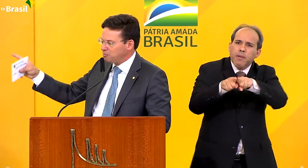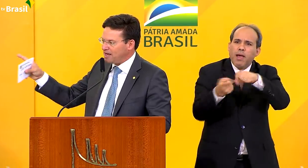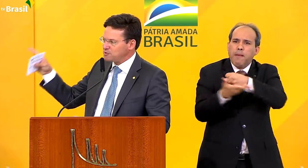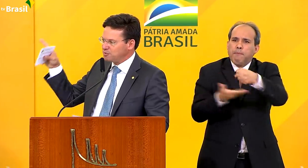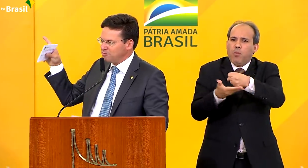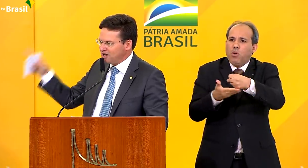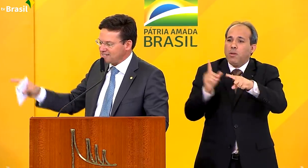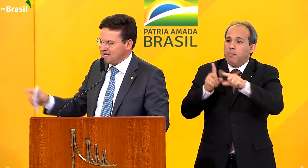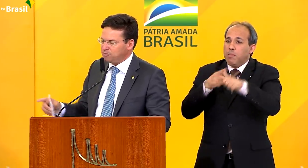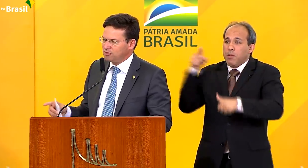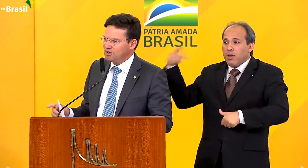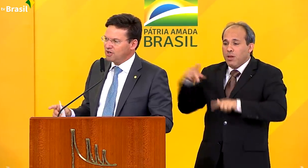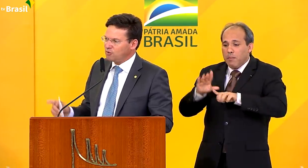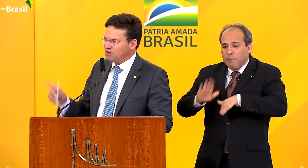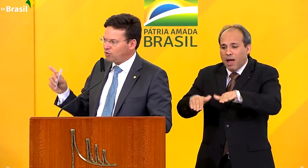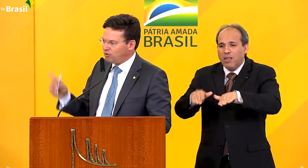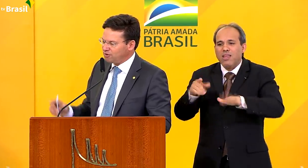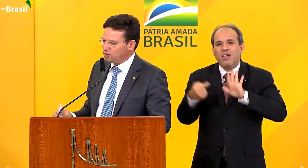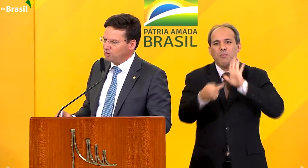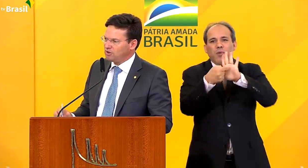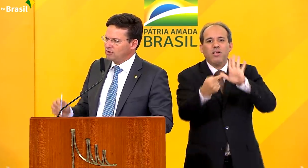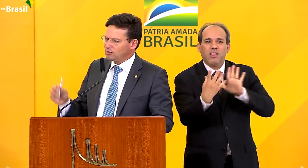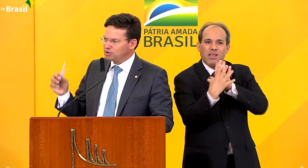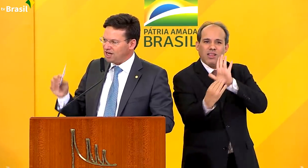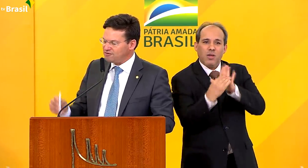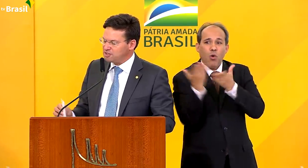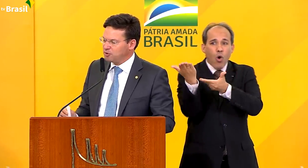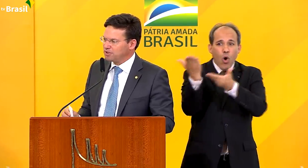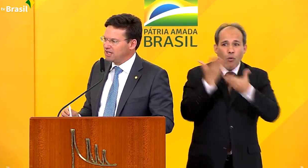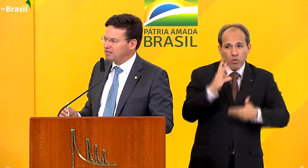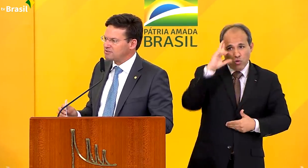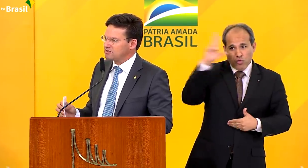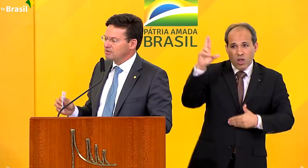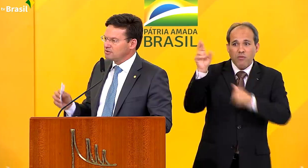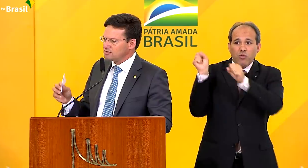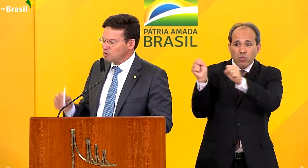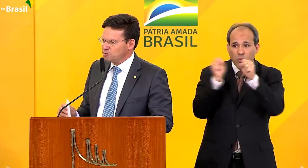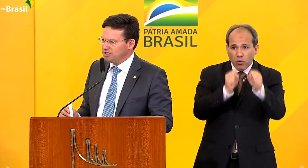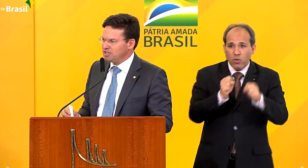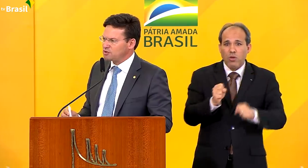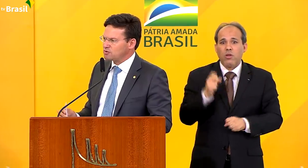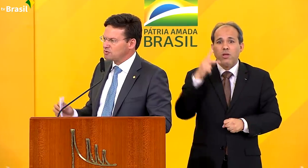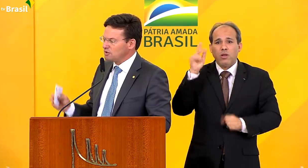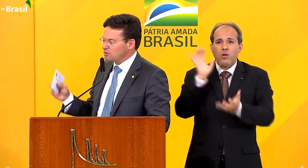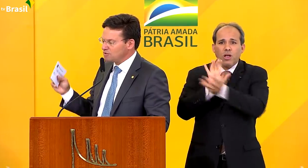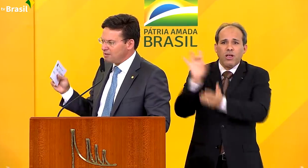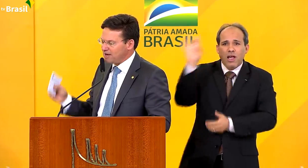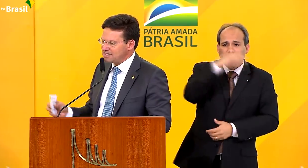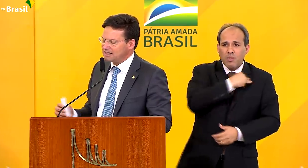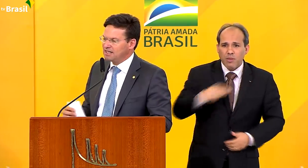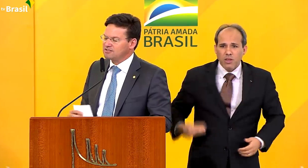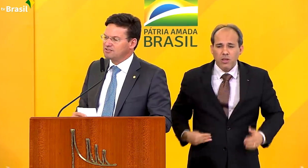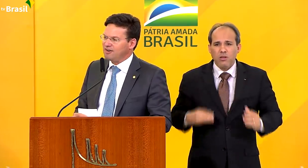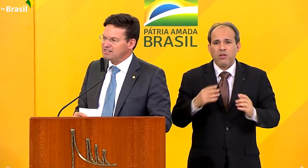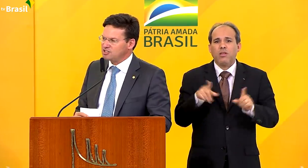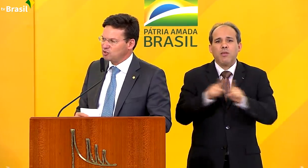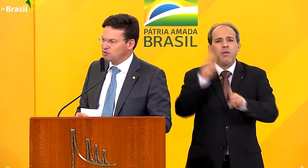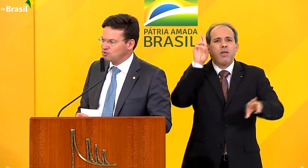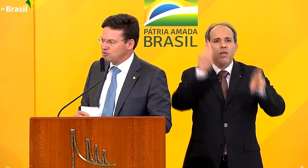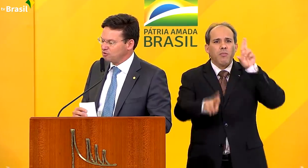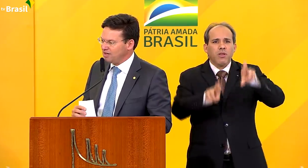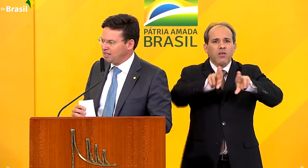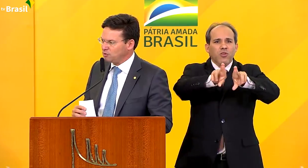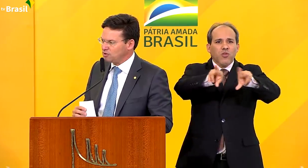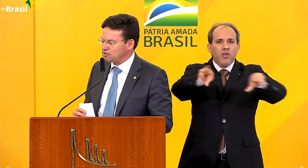dado o primeiro passo e o primeiro exemplo quando convidou os chefes de poderes, seus ministros, os representantes de várias